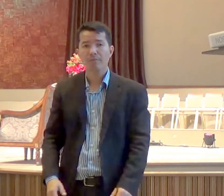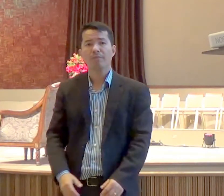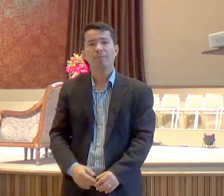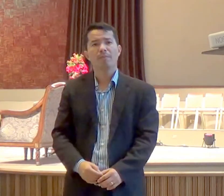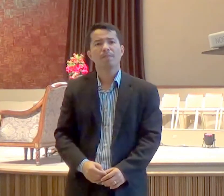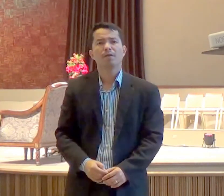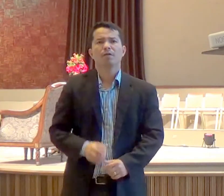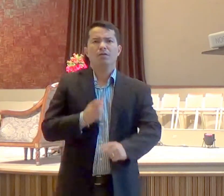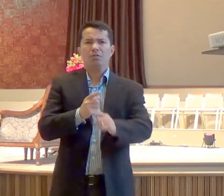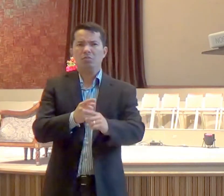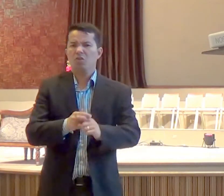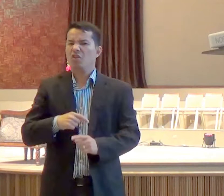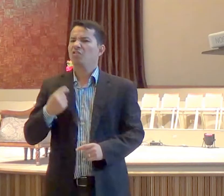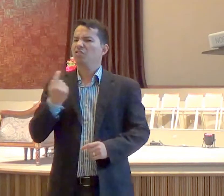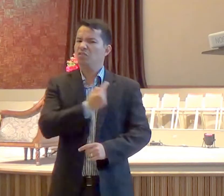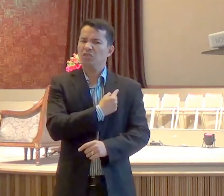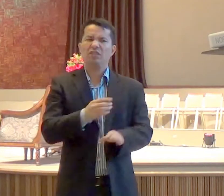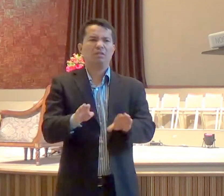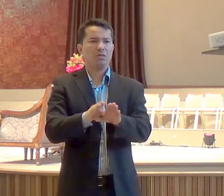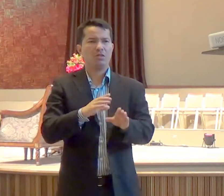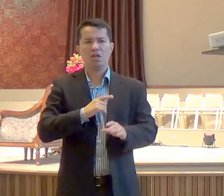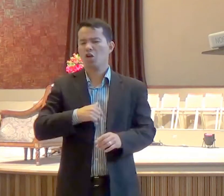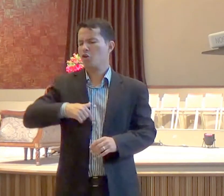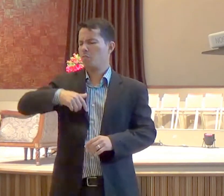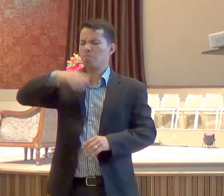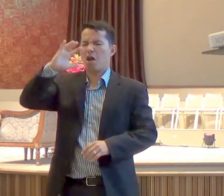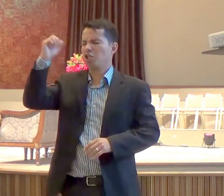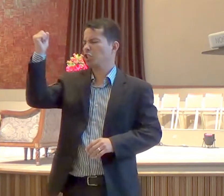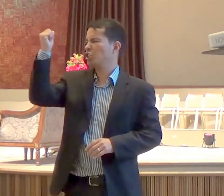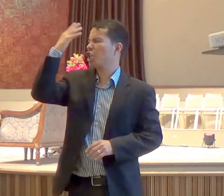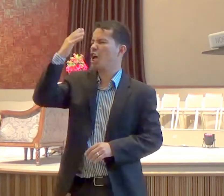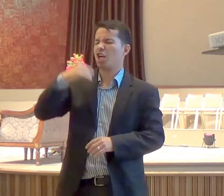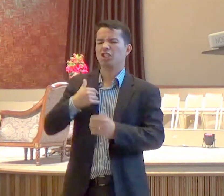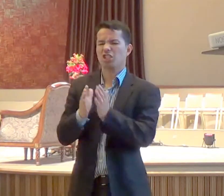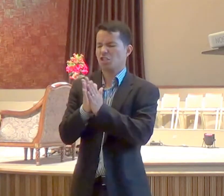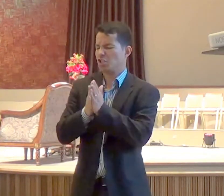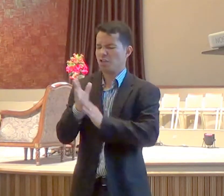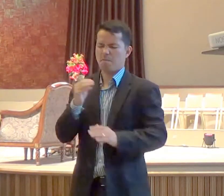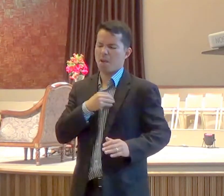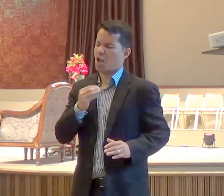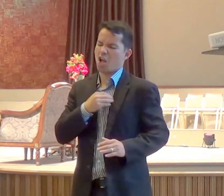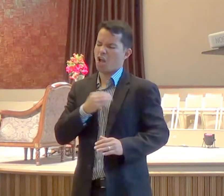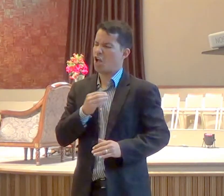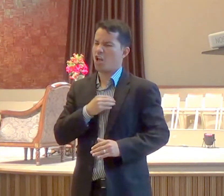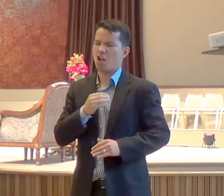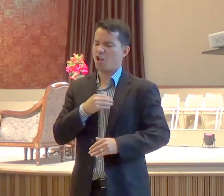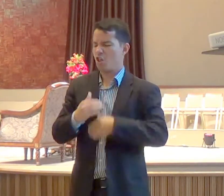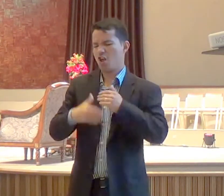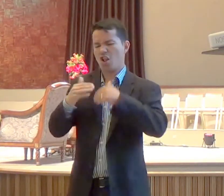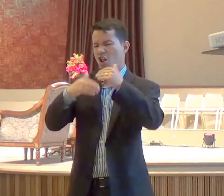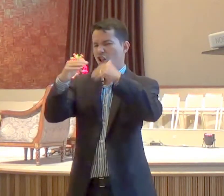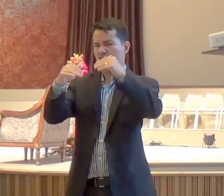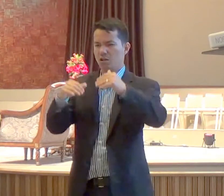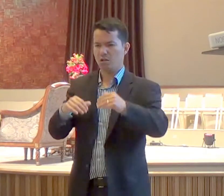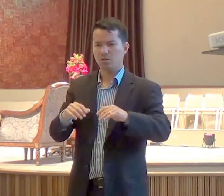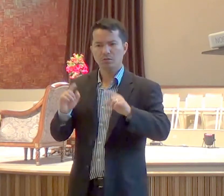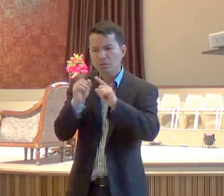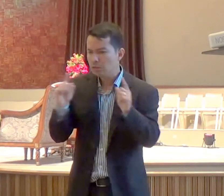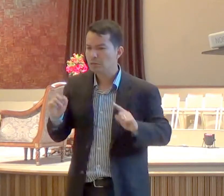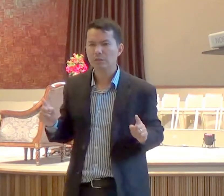permaneceremos no pecado, para que a graça seja mais abundante, de modo algum, como permaneceremos no pecado, nós que